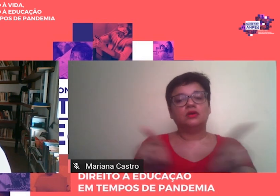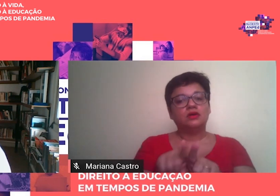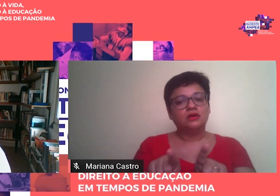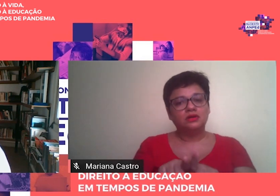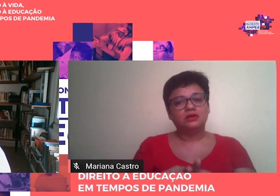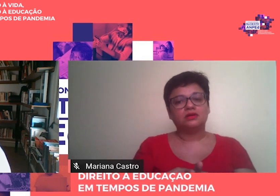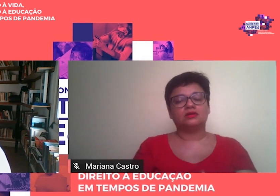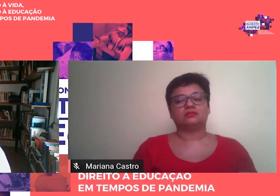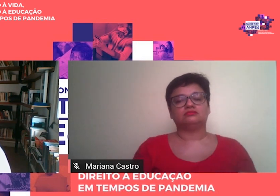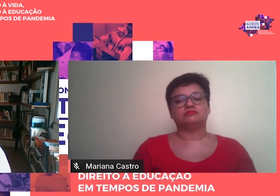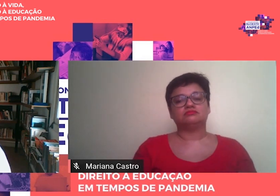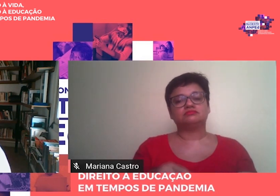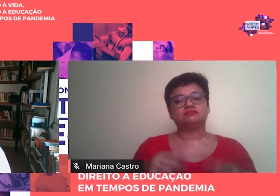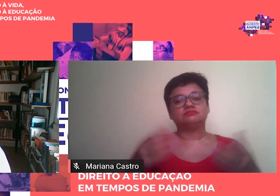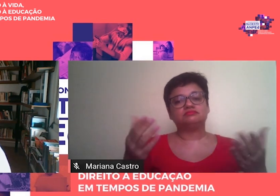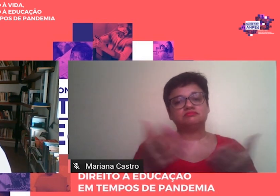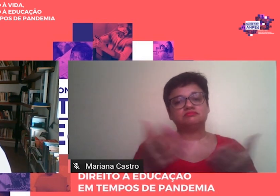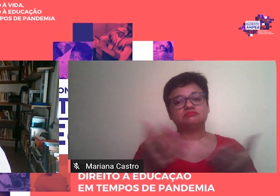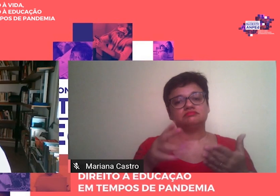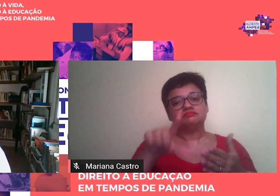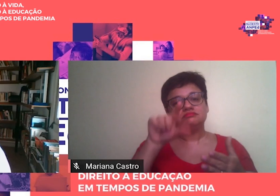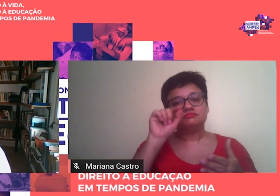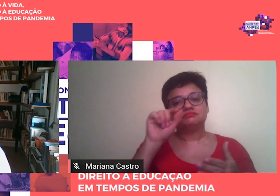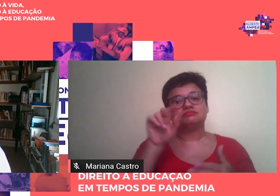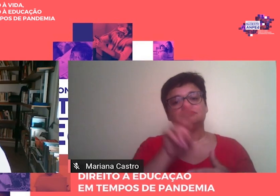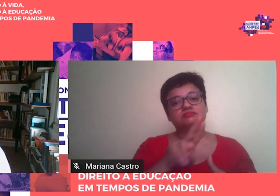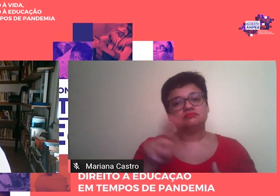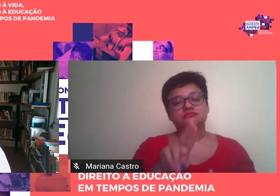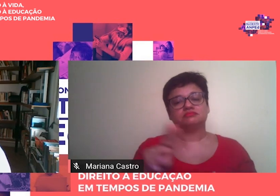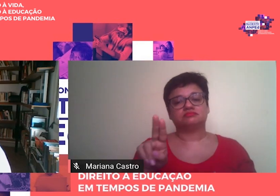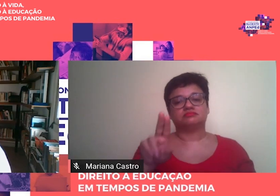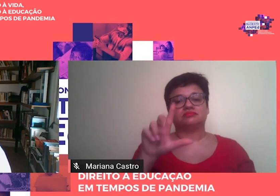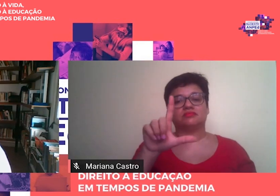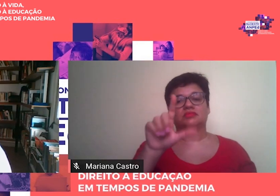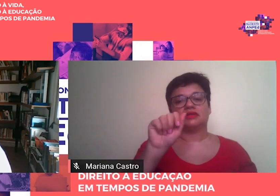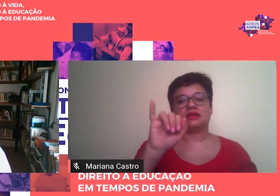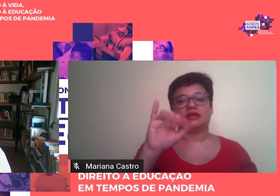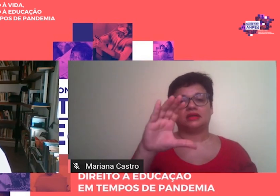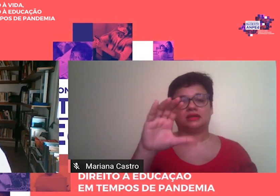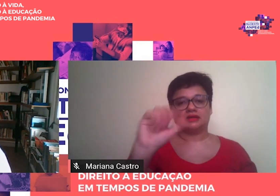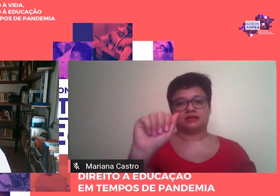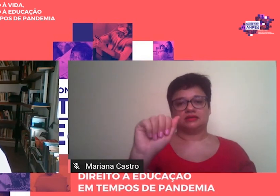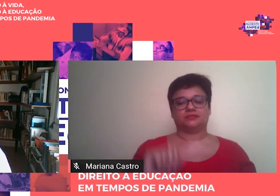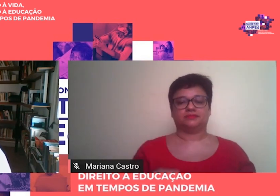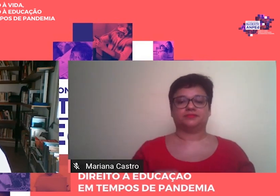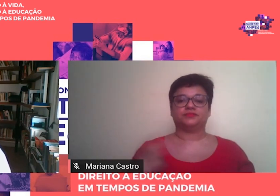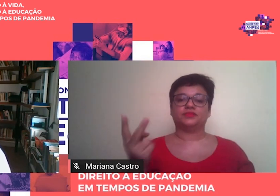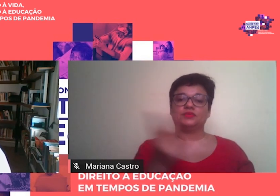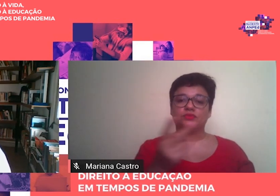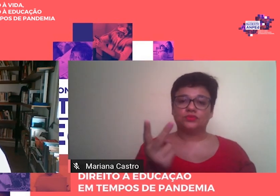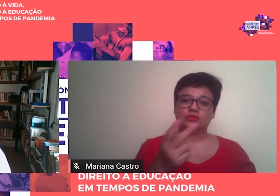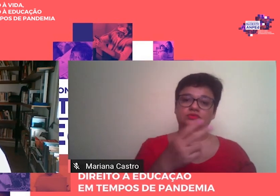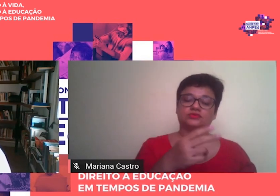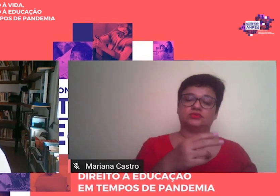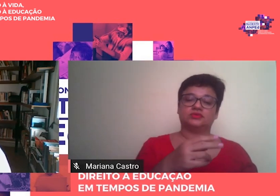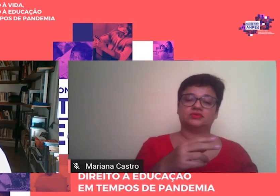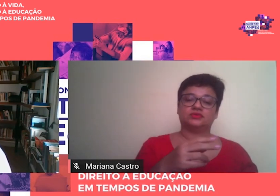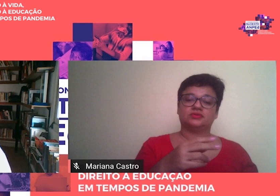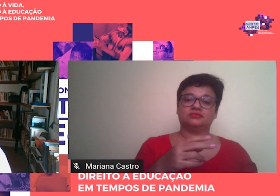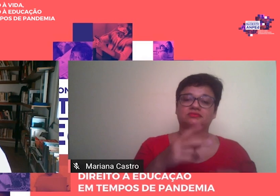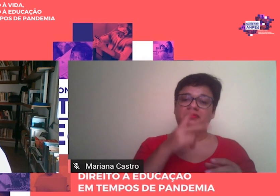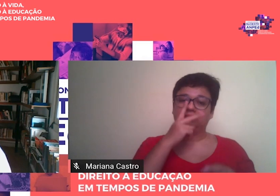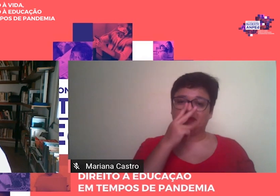leiga adotarmos a nomenclatura de vertente laica. embora esses dois termos sejam sinônimos,